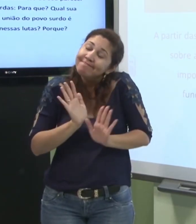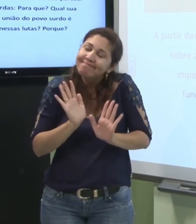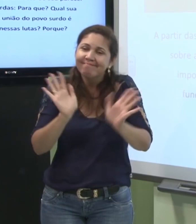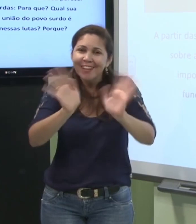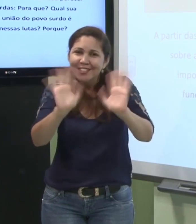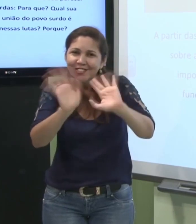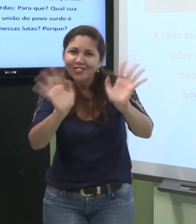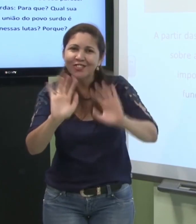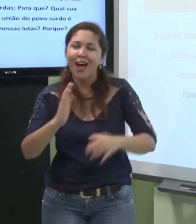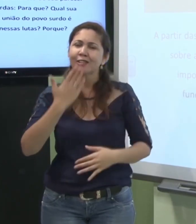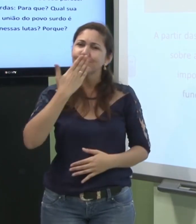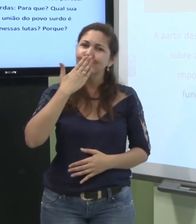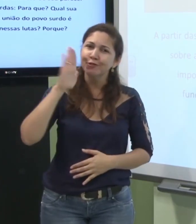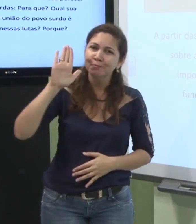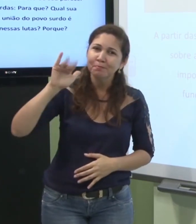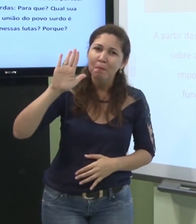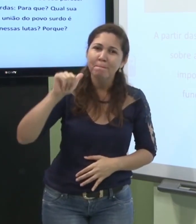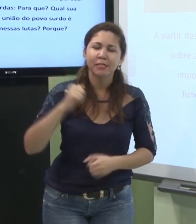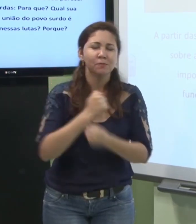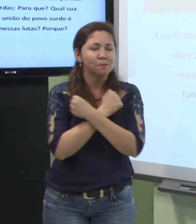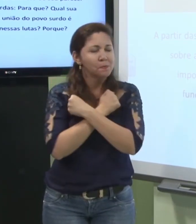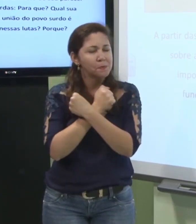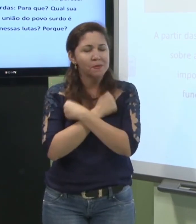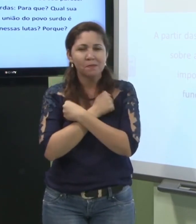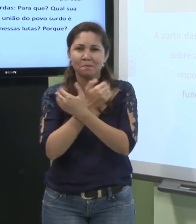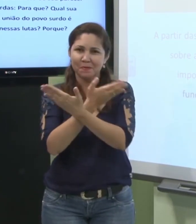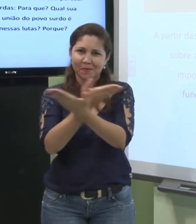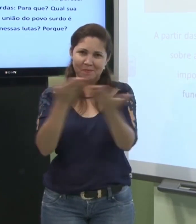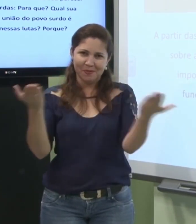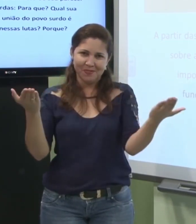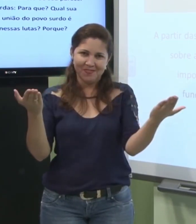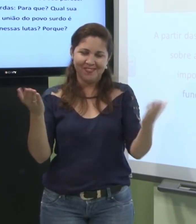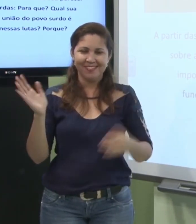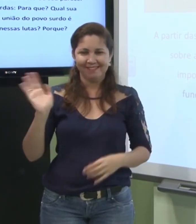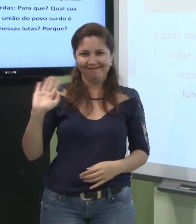tchau um beijo e um abraço para vocês tchau